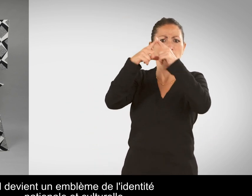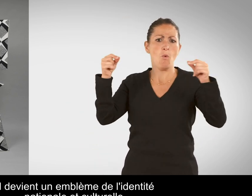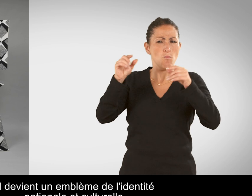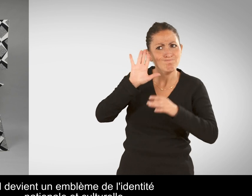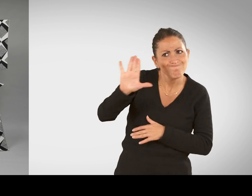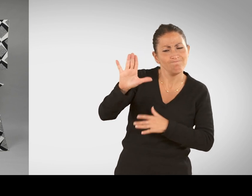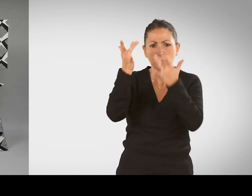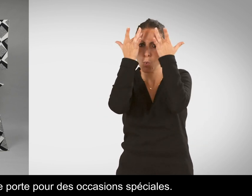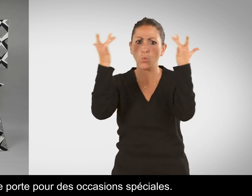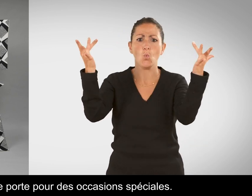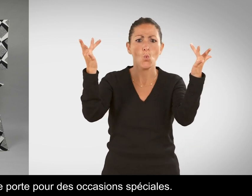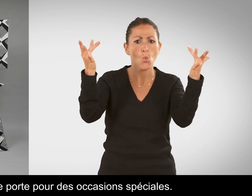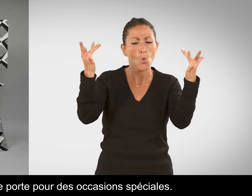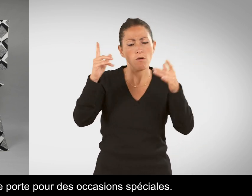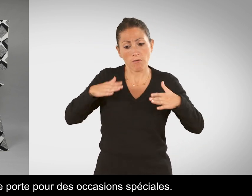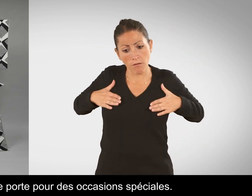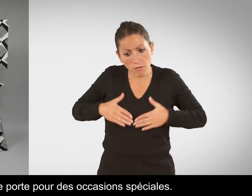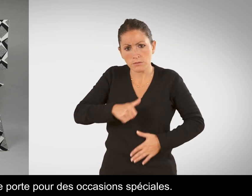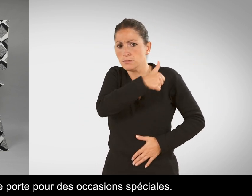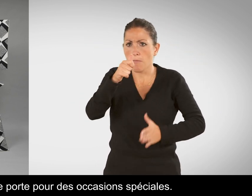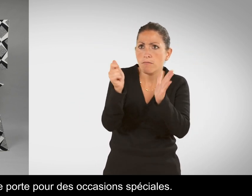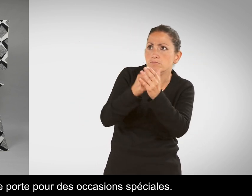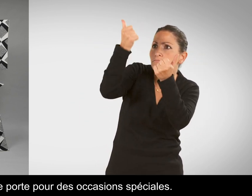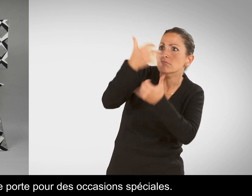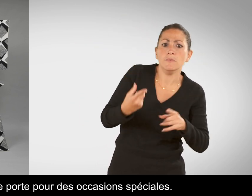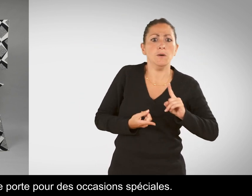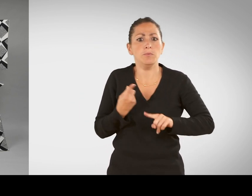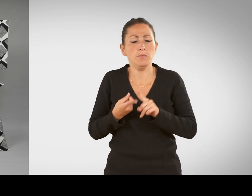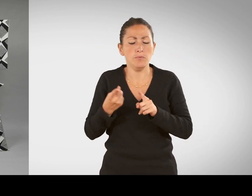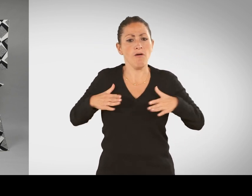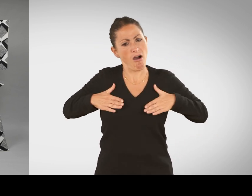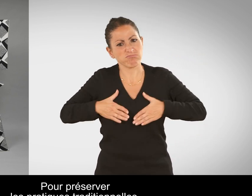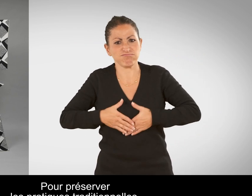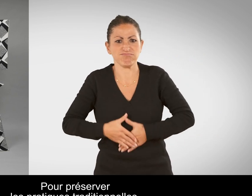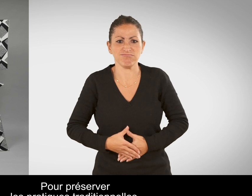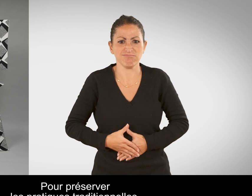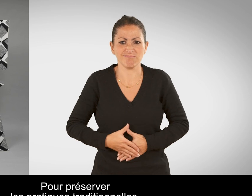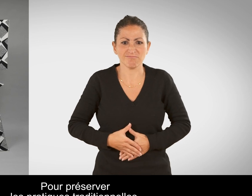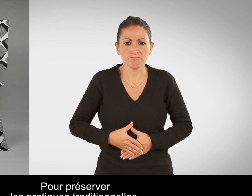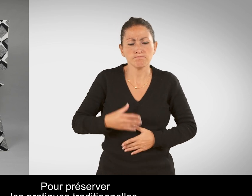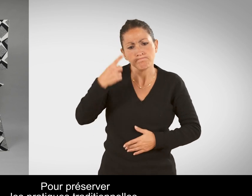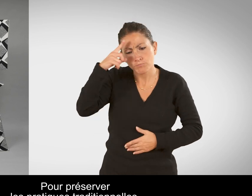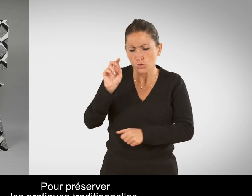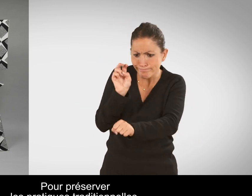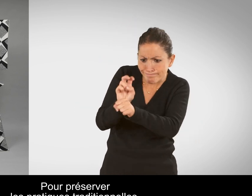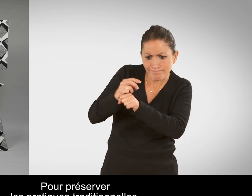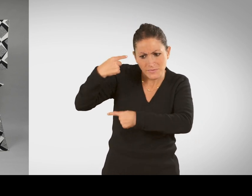On le porte pour des occasions spéciales Pour préserver les pratiques traditionnelles,